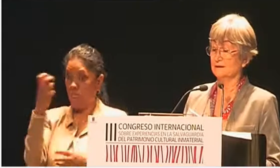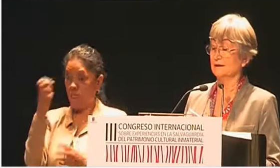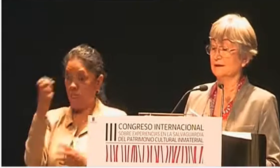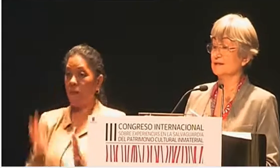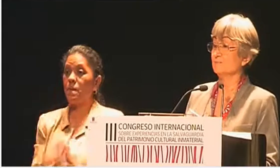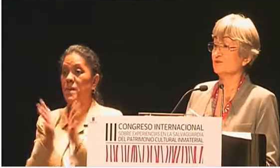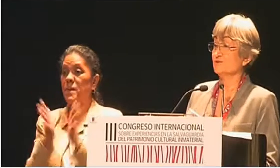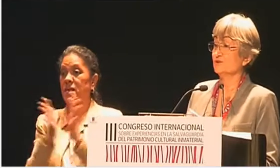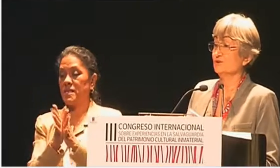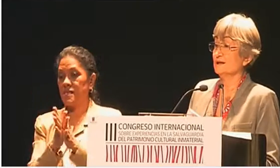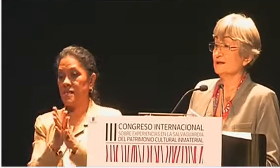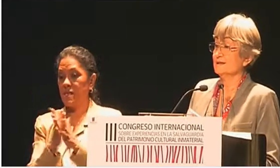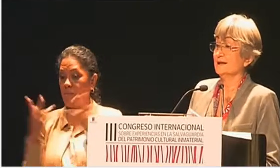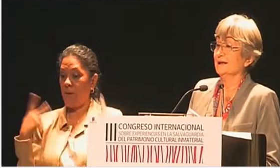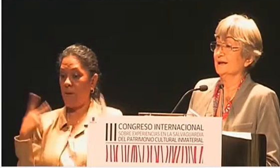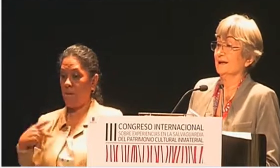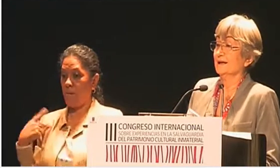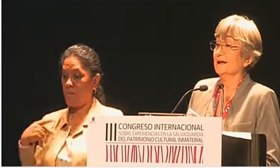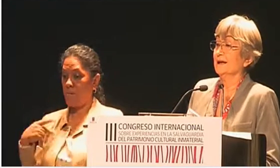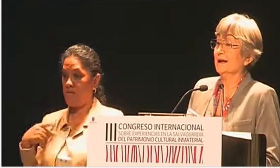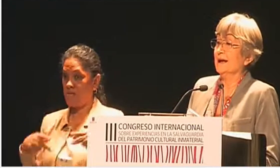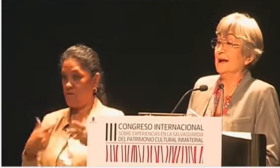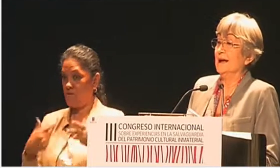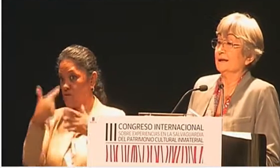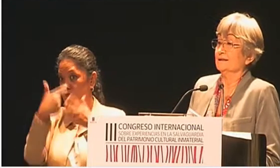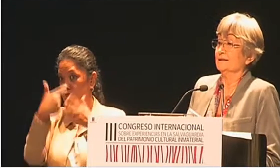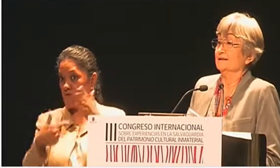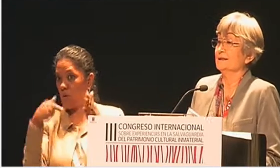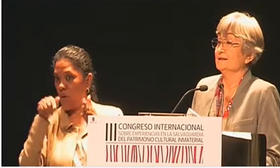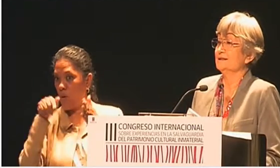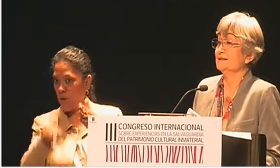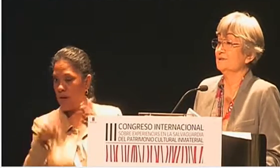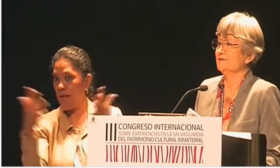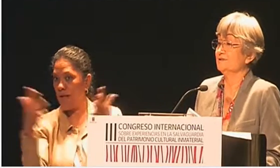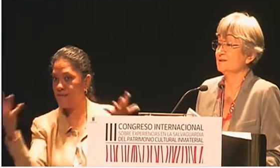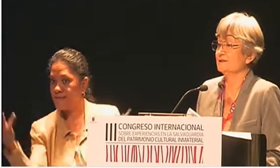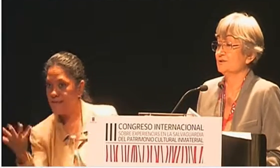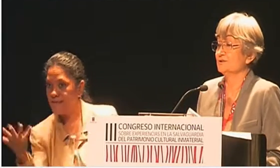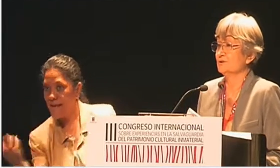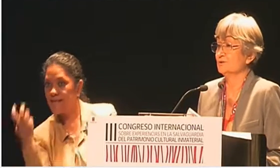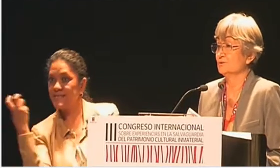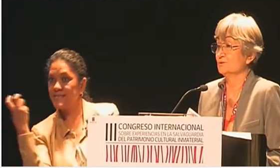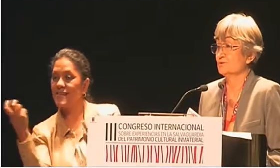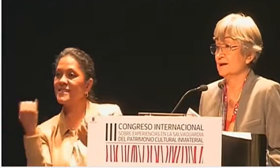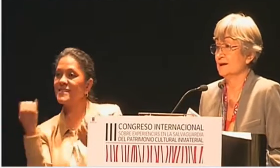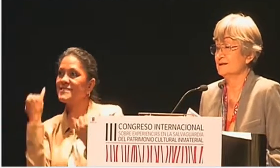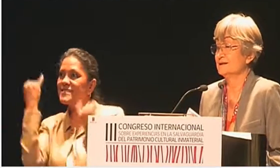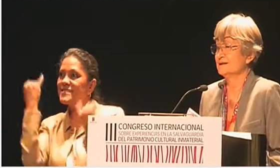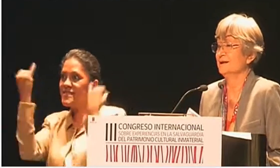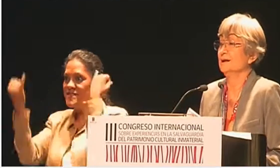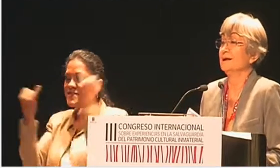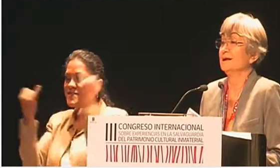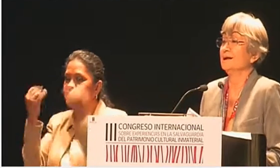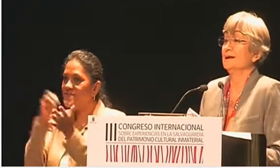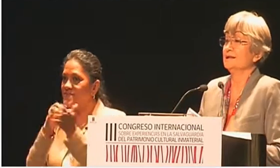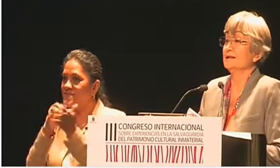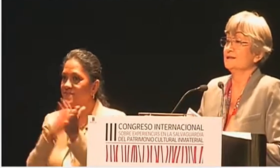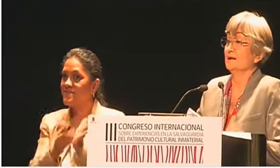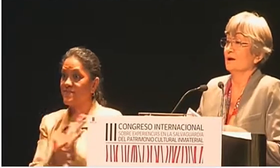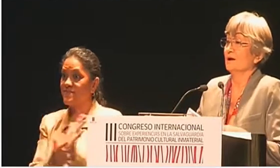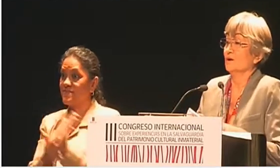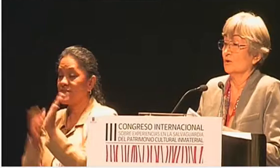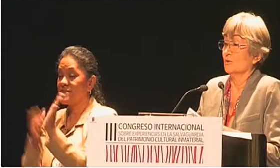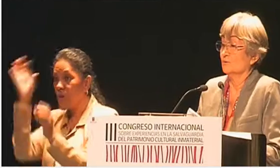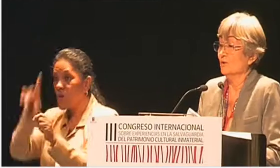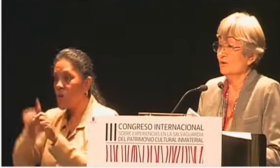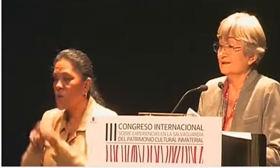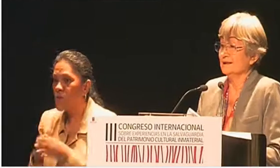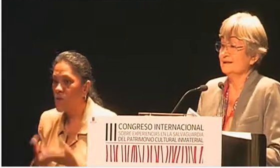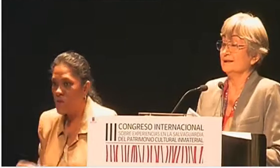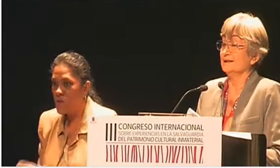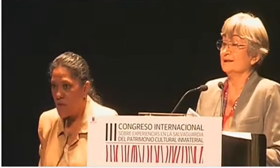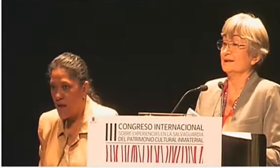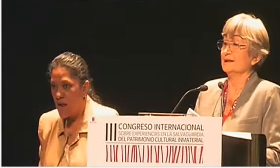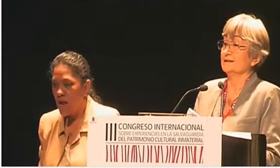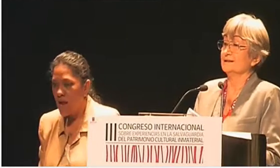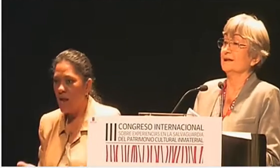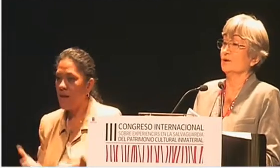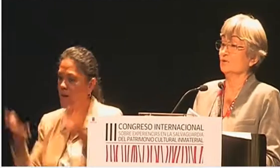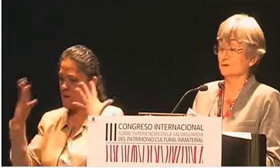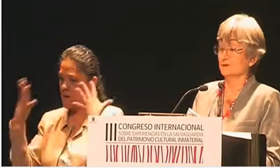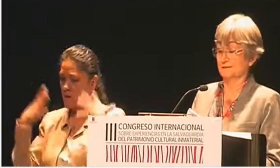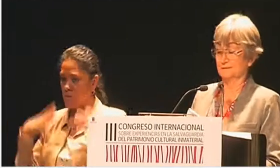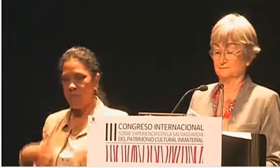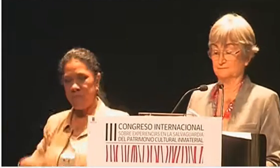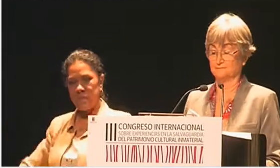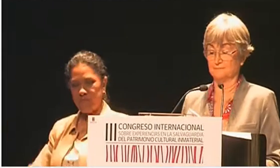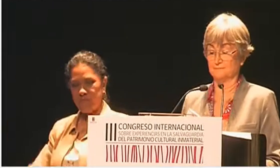las personas que crean esas manifestaciones culturales, que las portan y que las